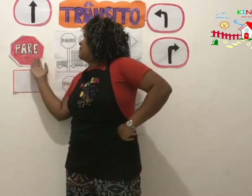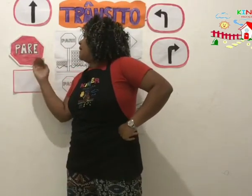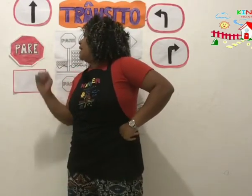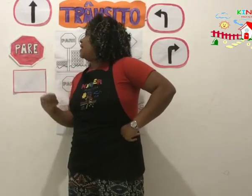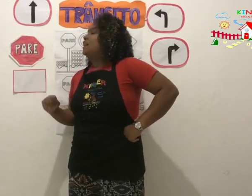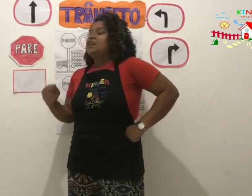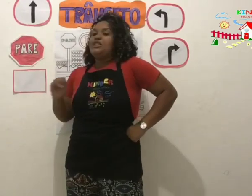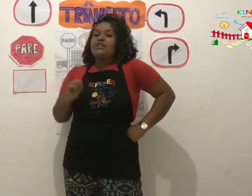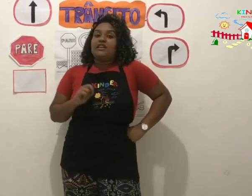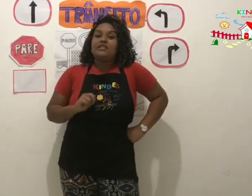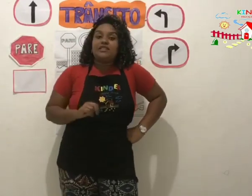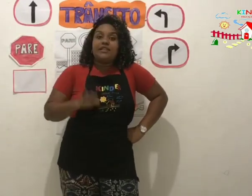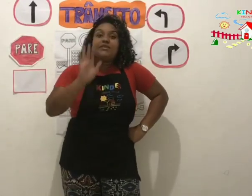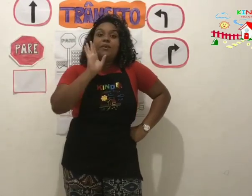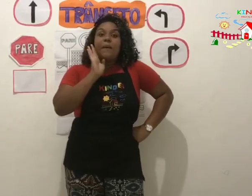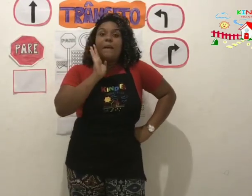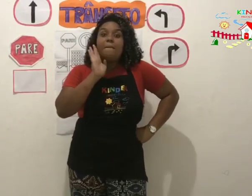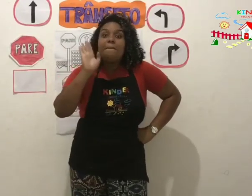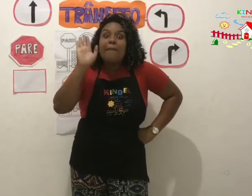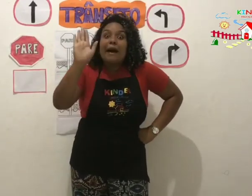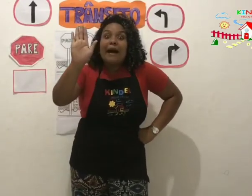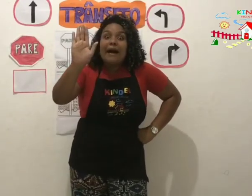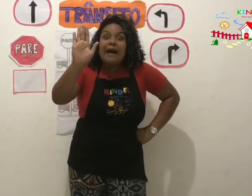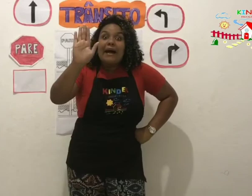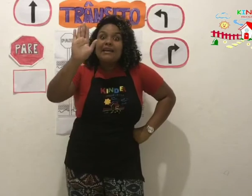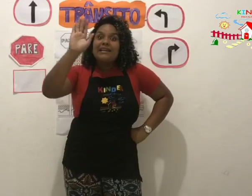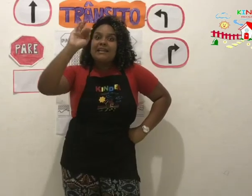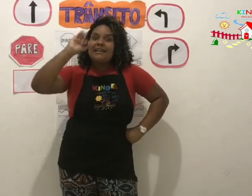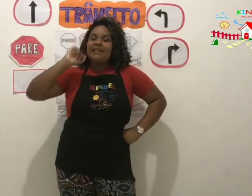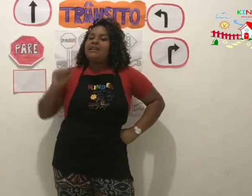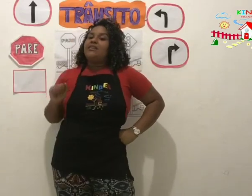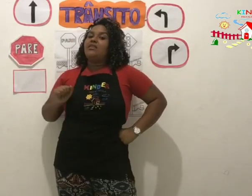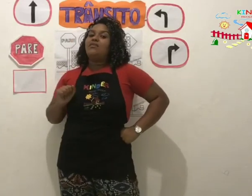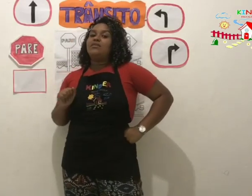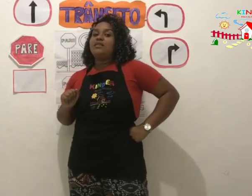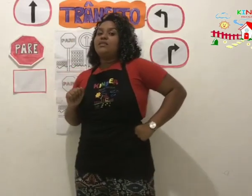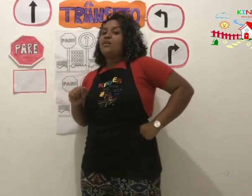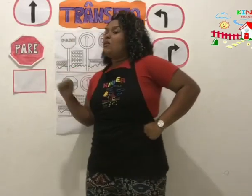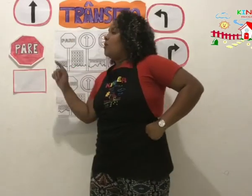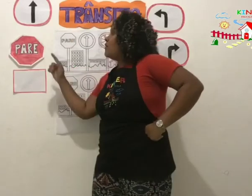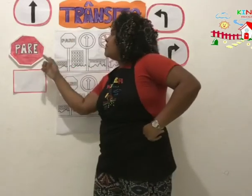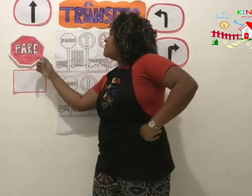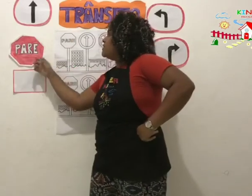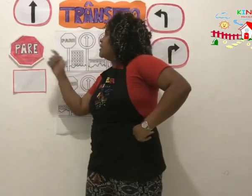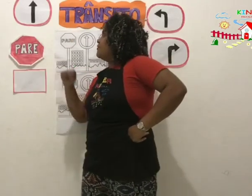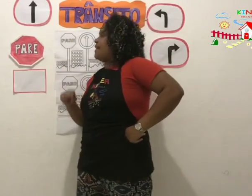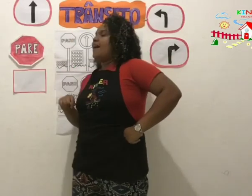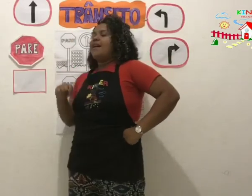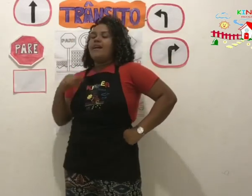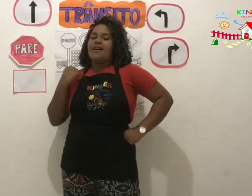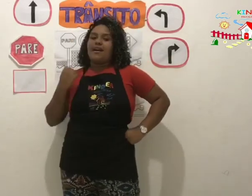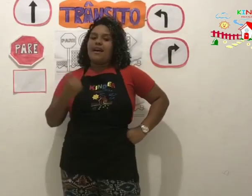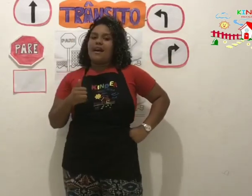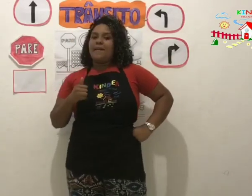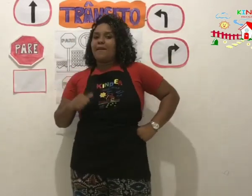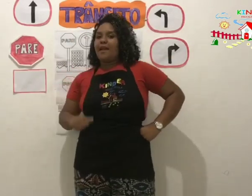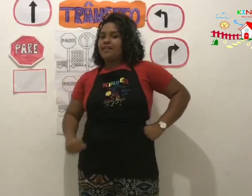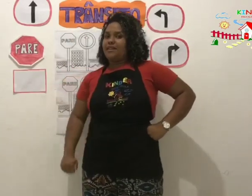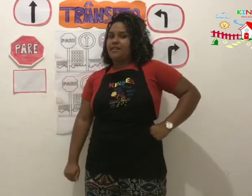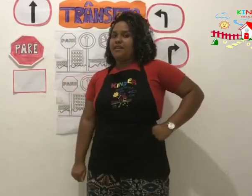placa está dizendo pare. Então, vocês irão observar a plaquinha